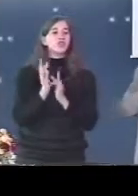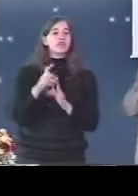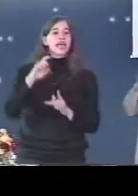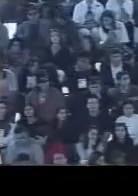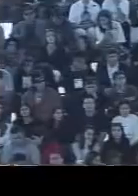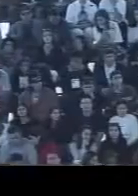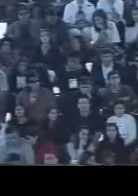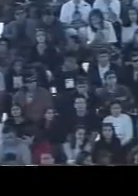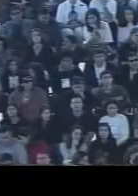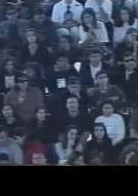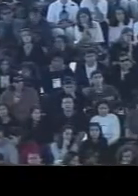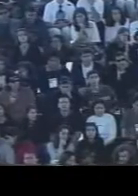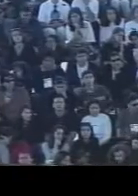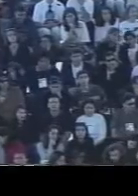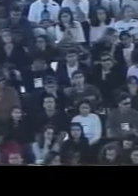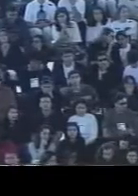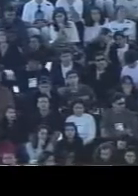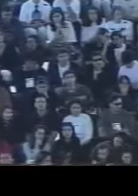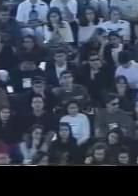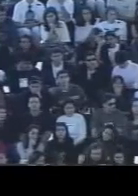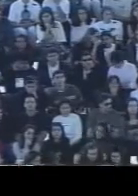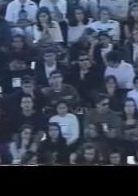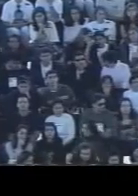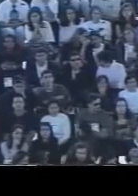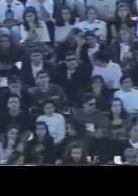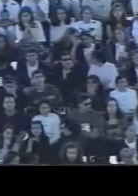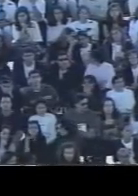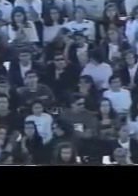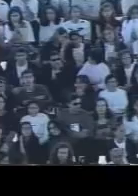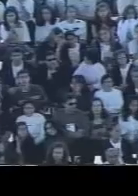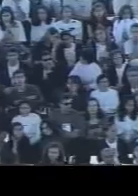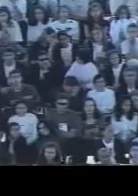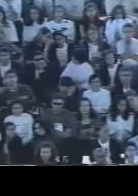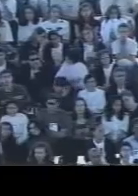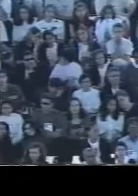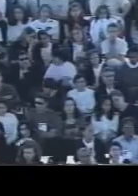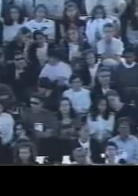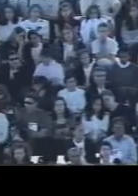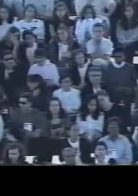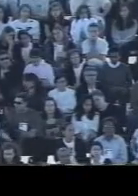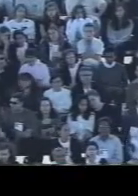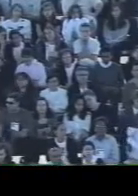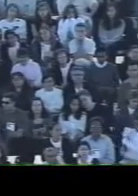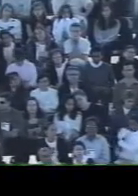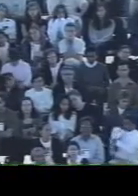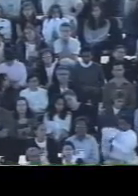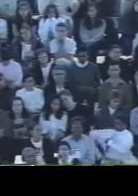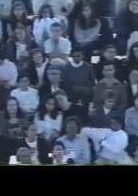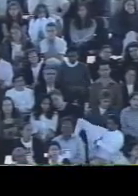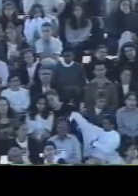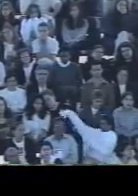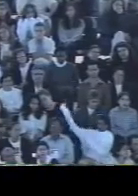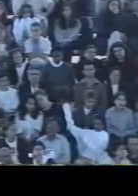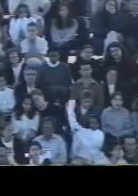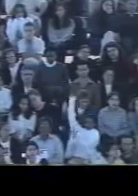interessa que você esteja paqueando cocaína na sua veia não me interessa que você está fumando 8, 10, 20,